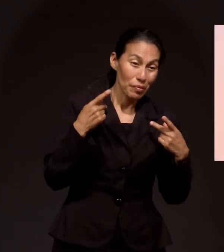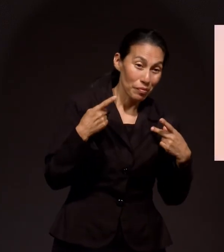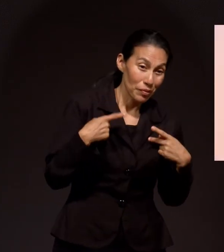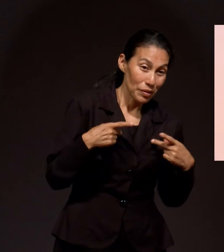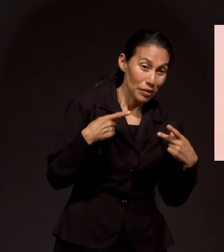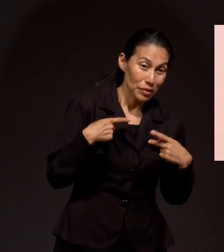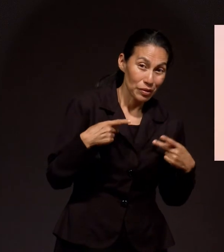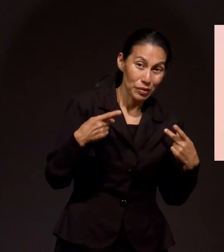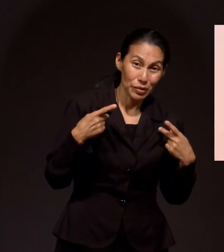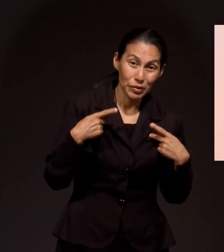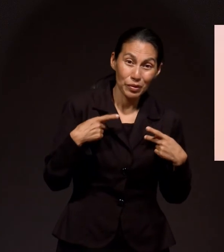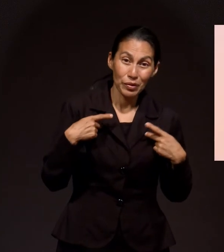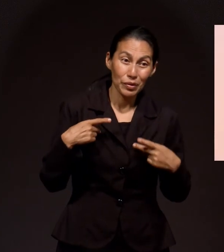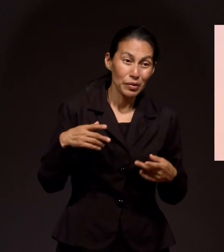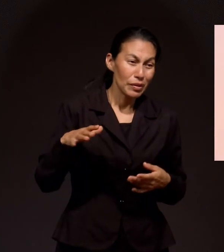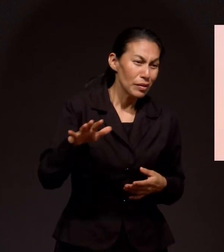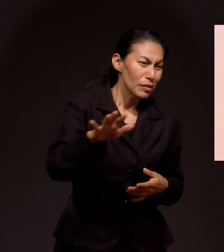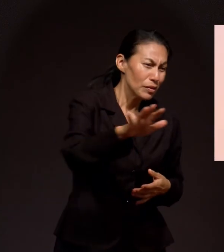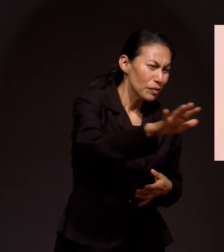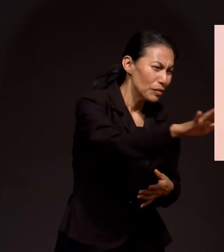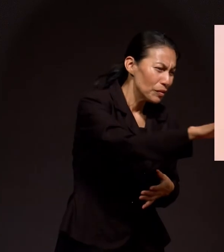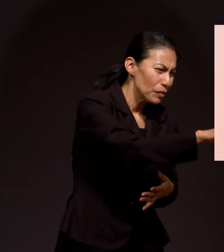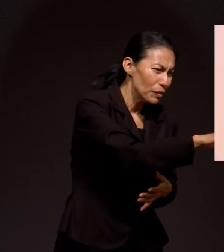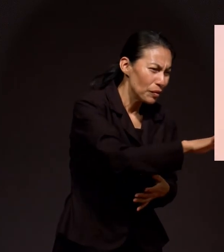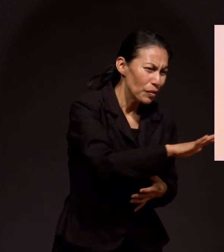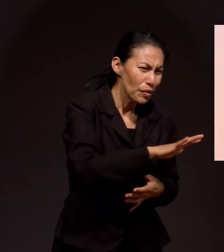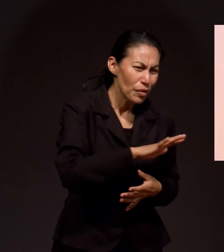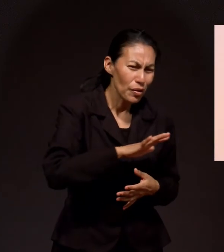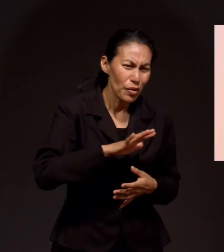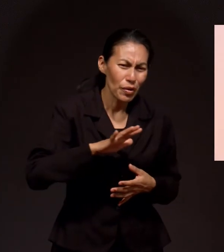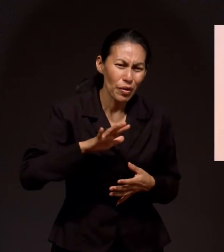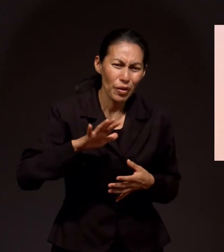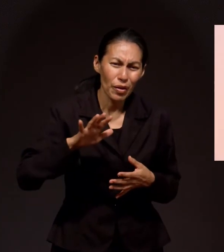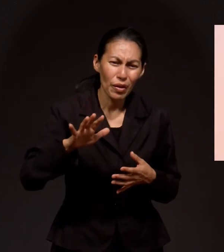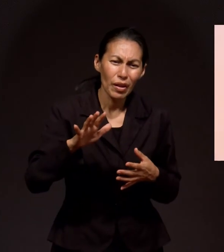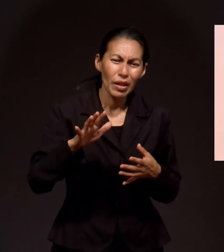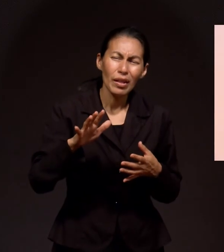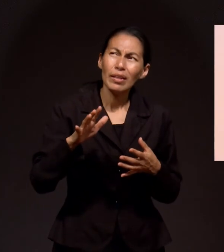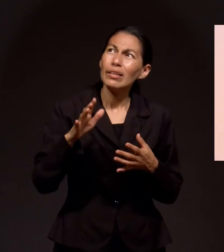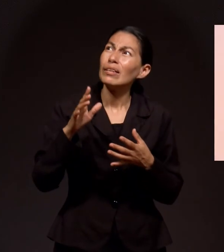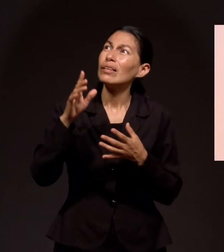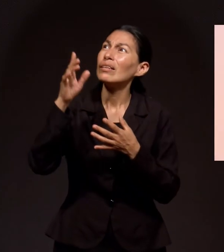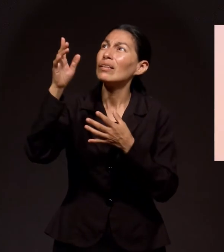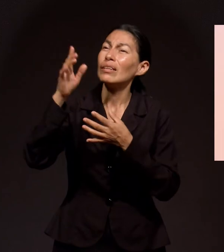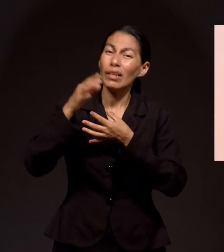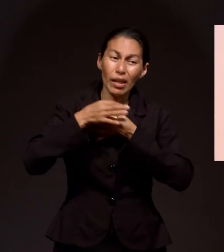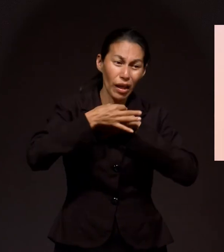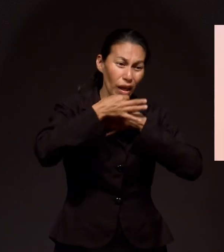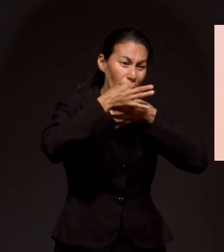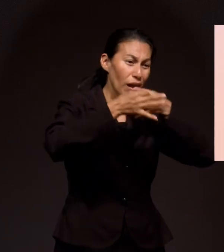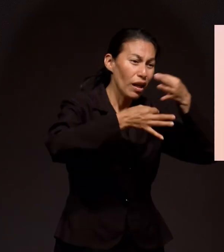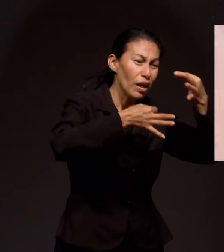Para conquistar grandes ciudades, muchos pueblos